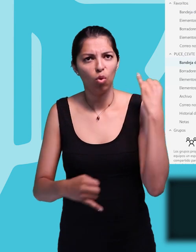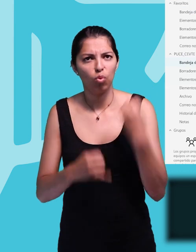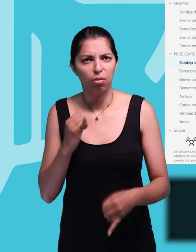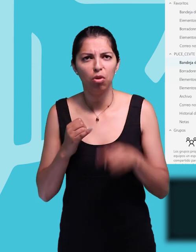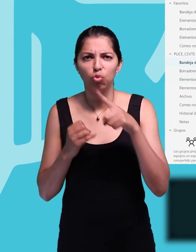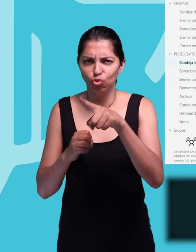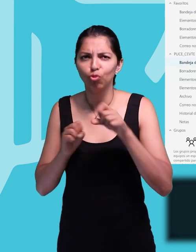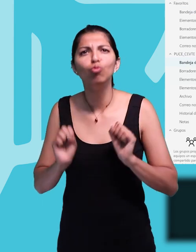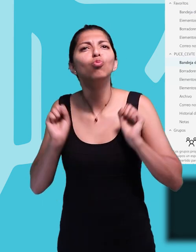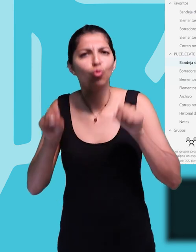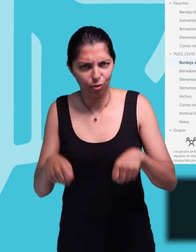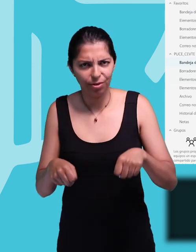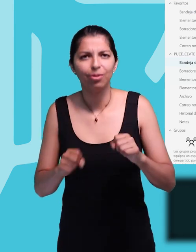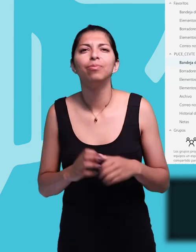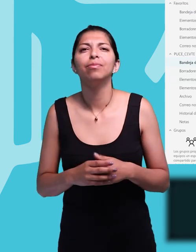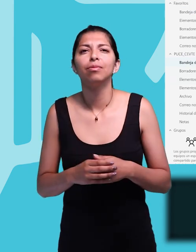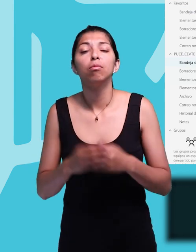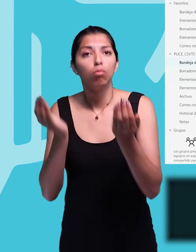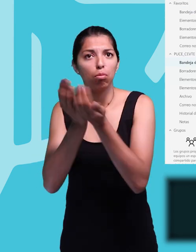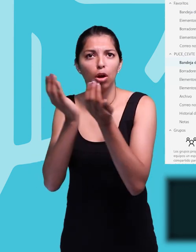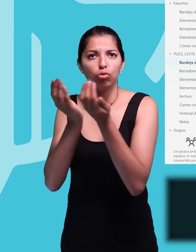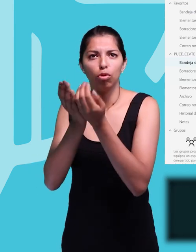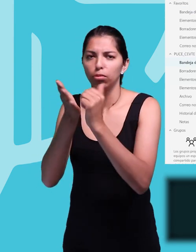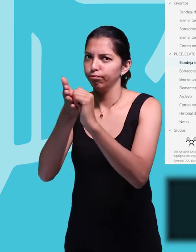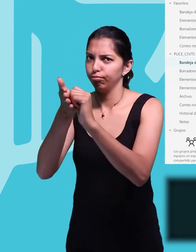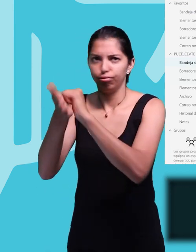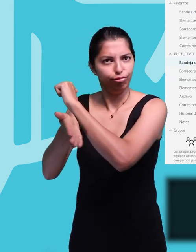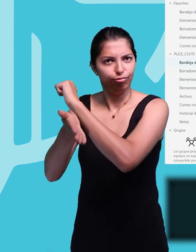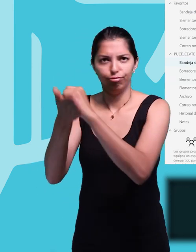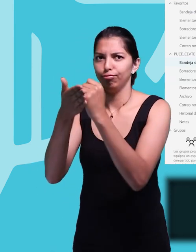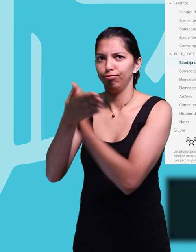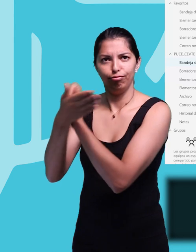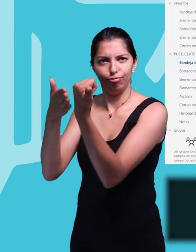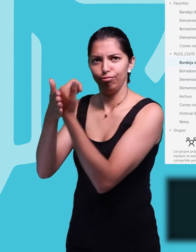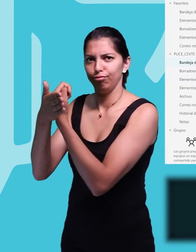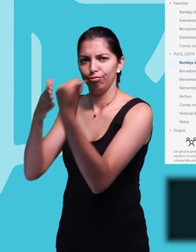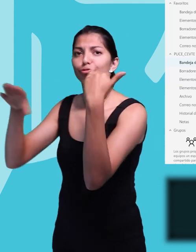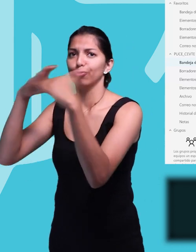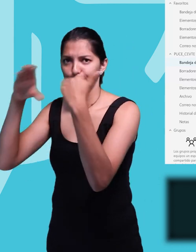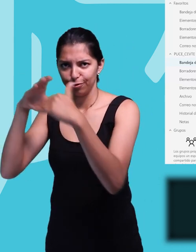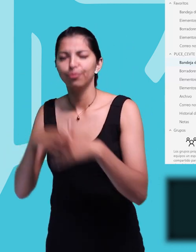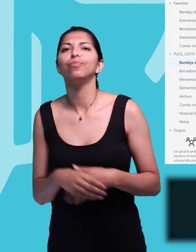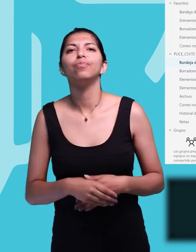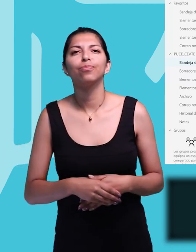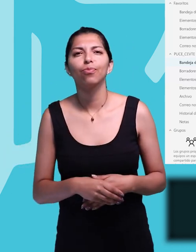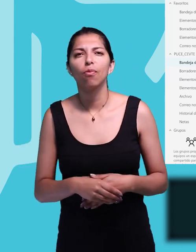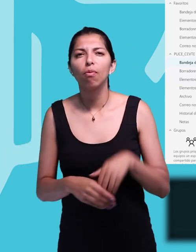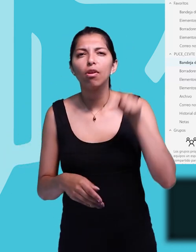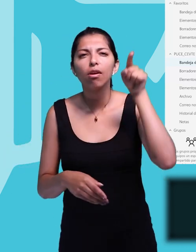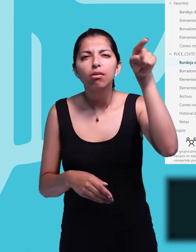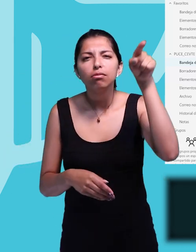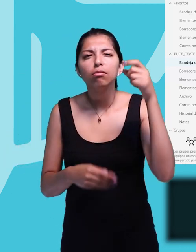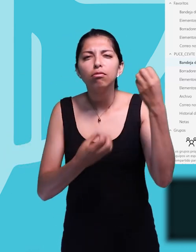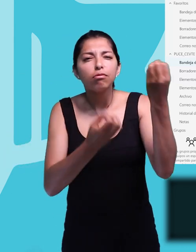Finalmente, podemos eliminar los correos que ya no necesitemos. Simplemente lo podemos seleccionar al